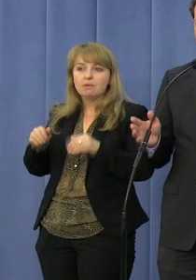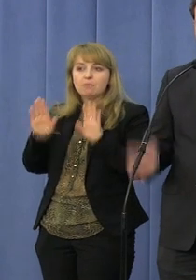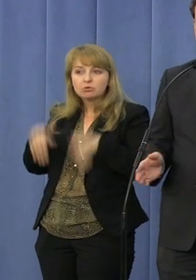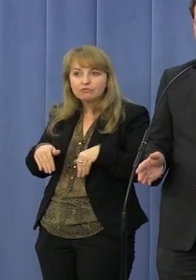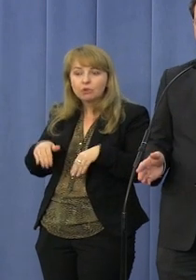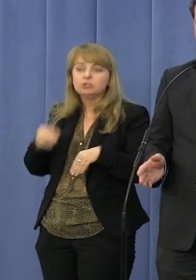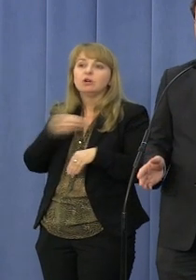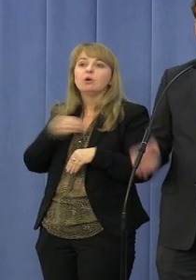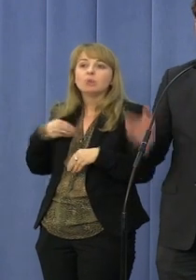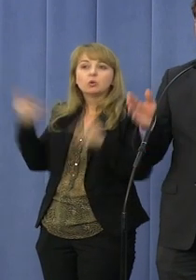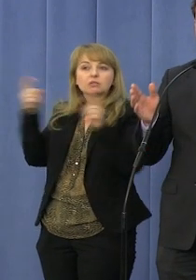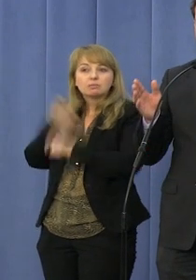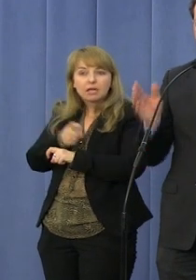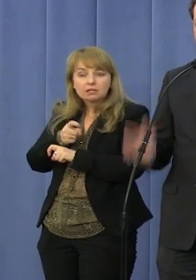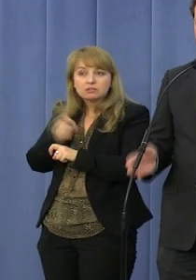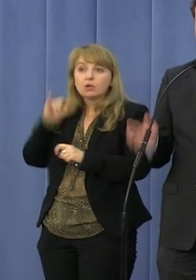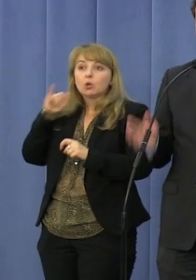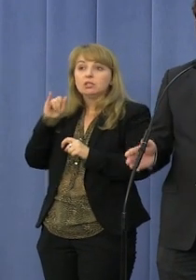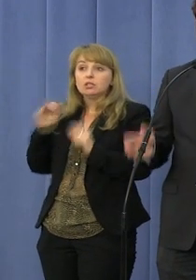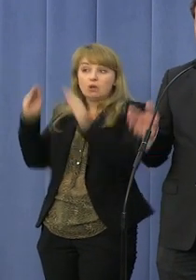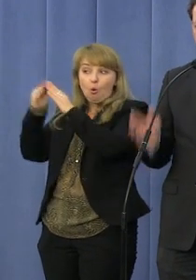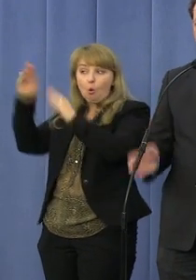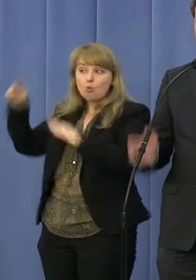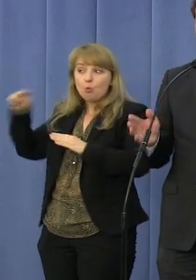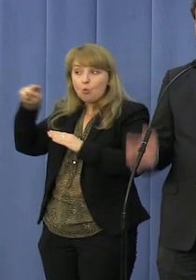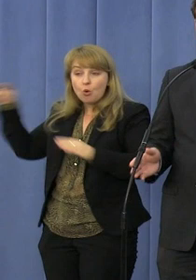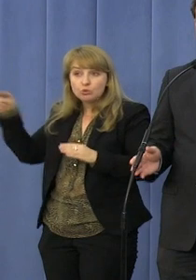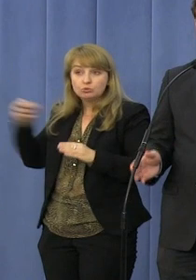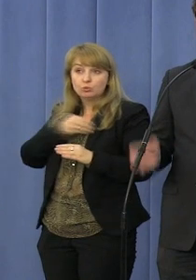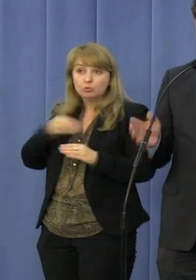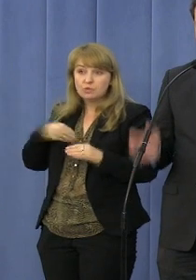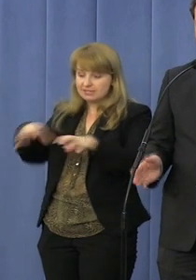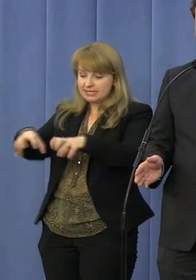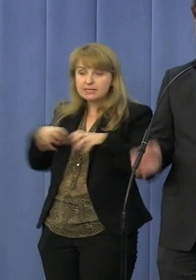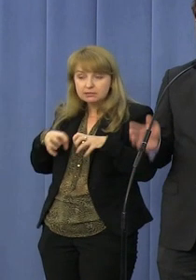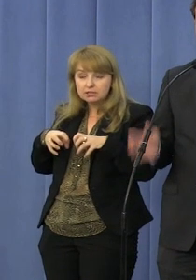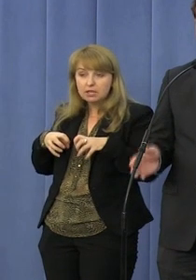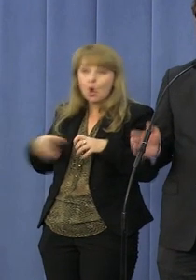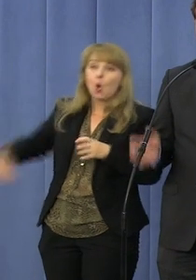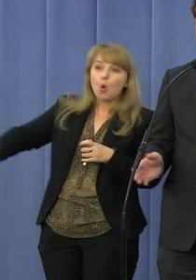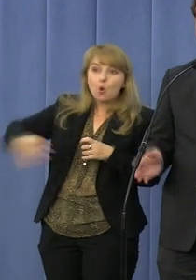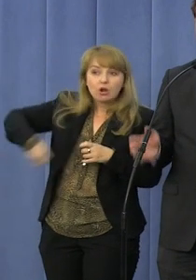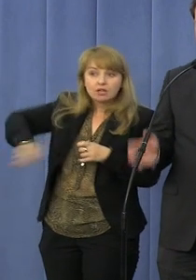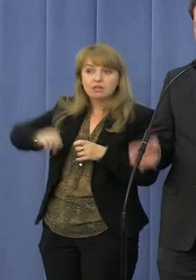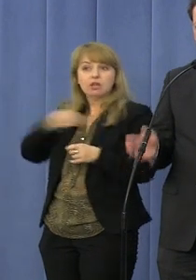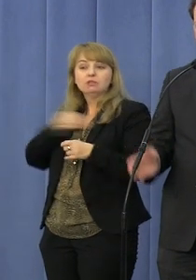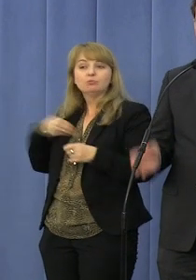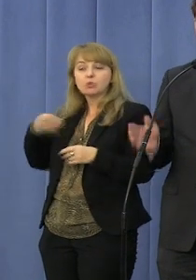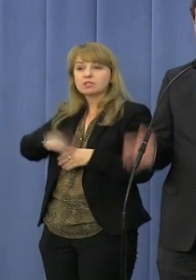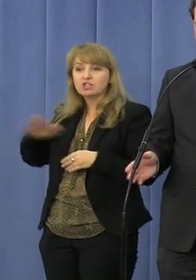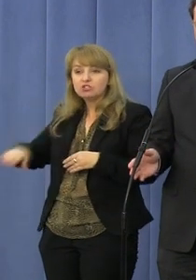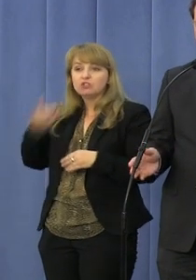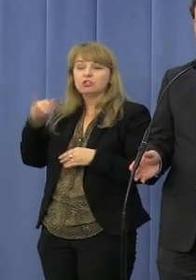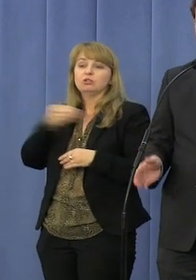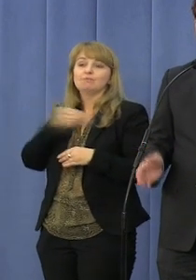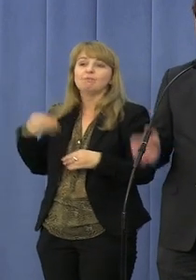państwo polskie i episkopat polski, zachłanny kler, okradali polskie dzieci i polskie rodziny